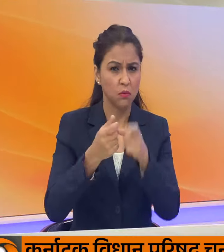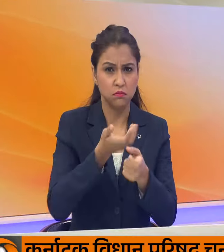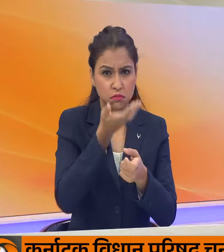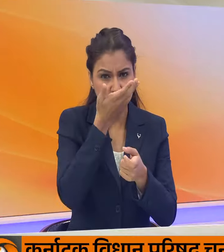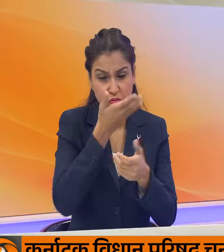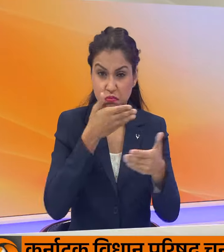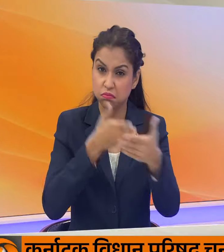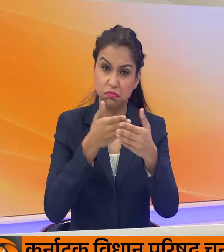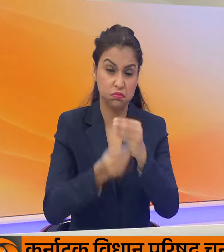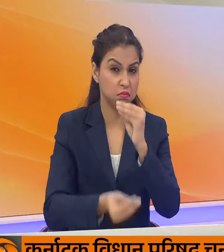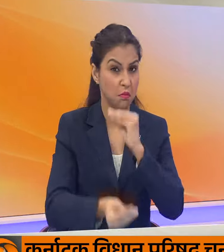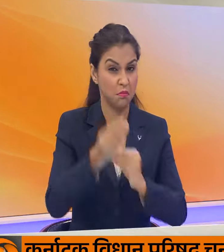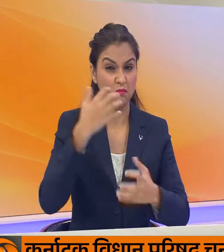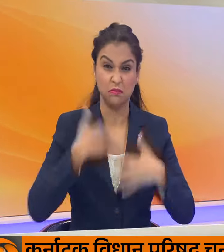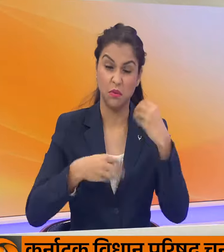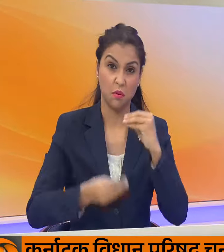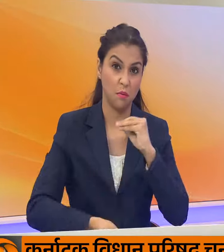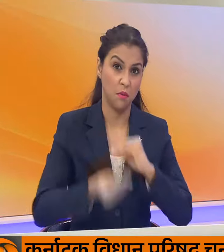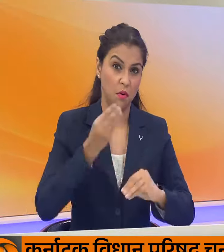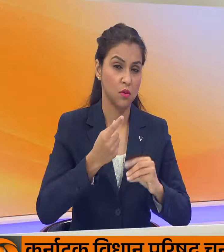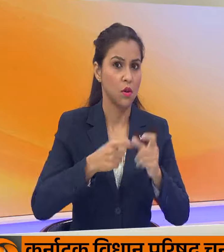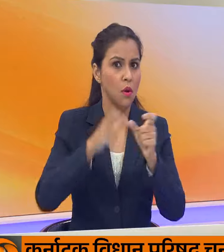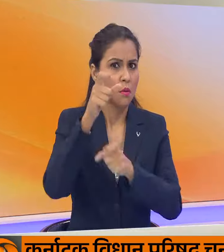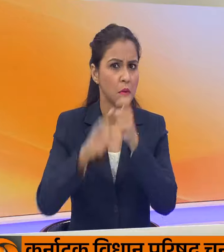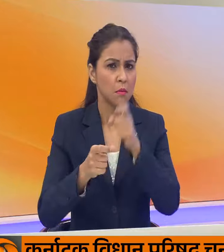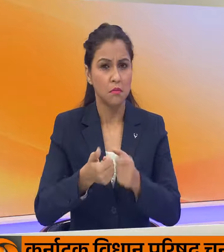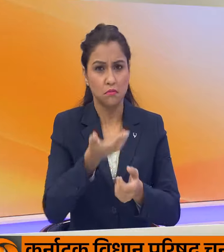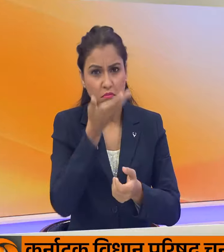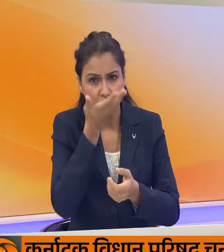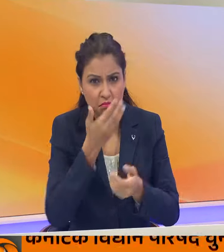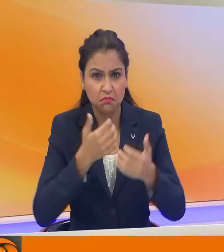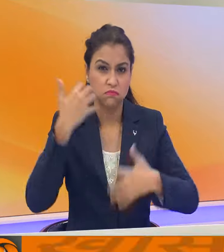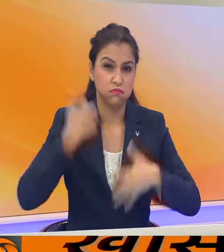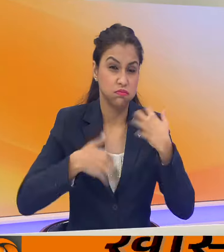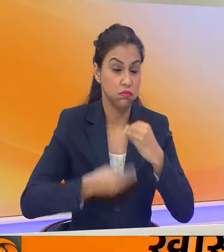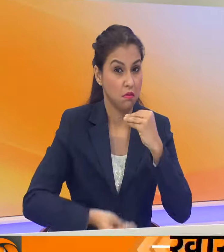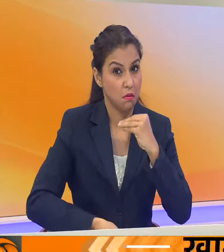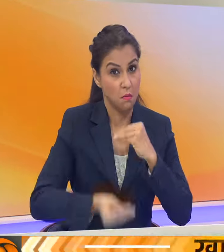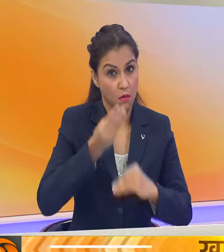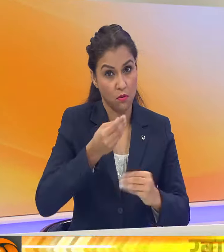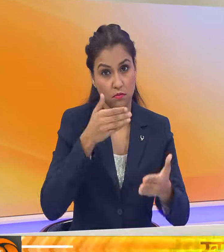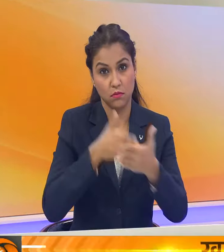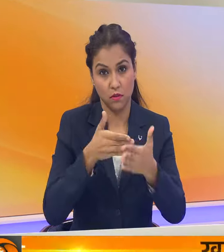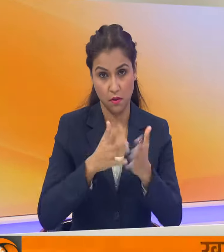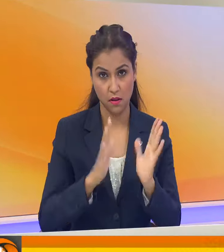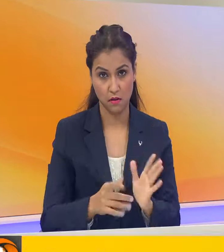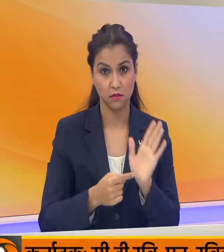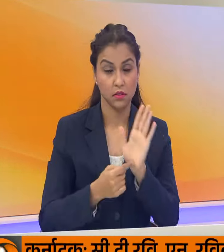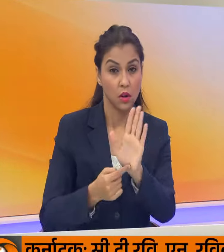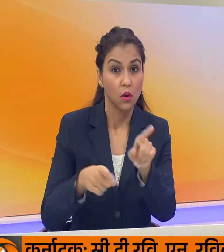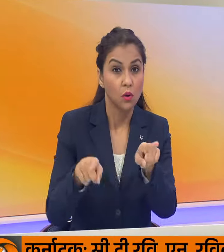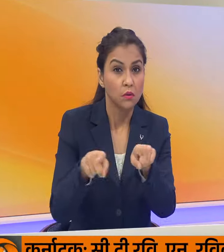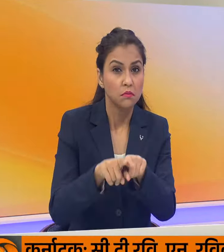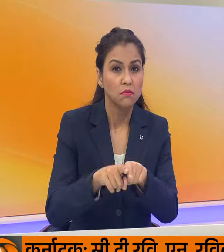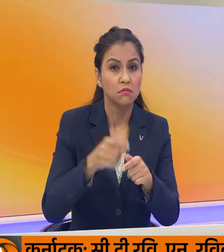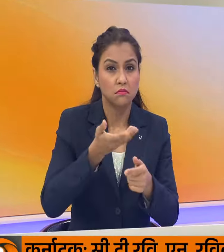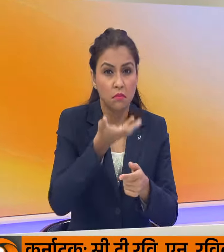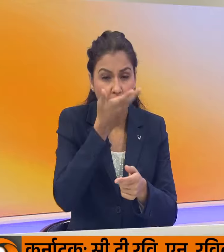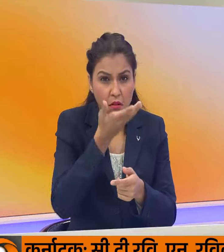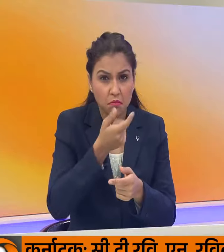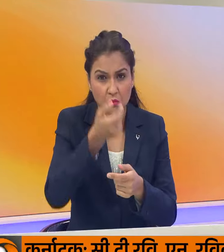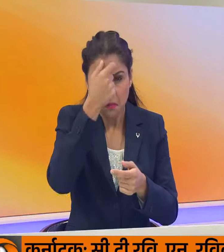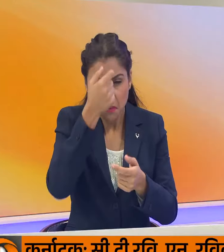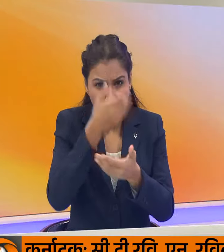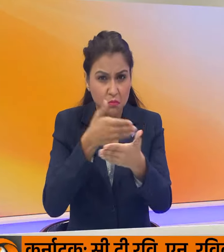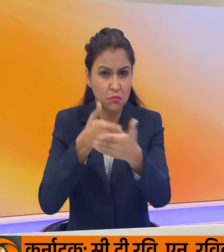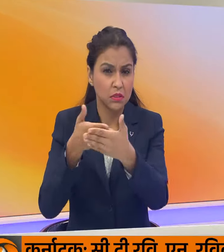संकर से जूच रही है और जनता को अब पानी की भारी खलत का सामना करना पड़ रहा है जल संकर के कारण दिली के